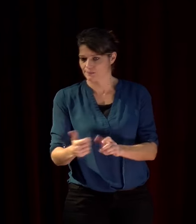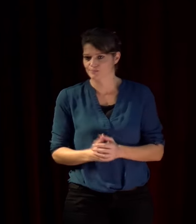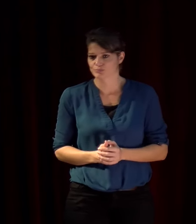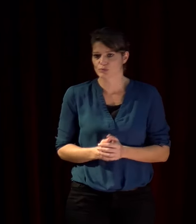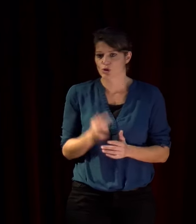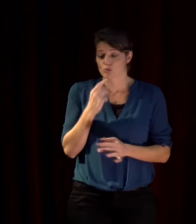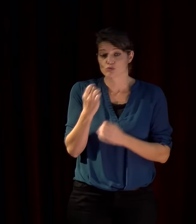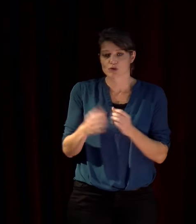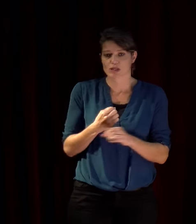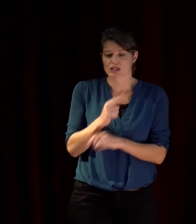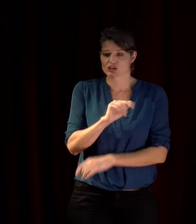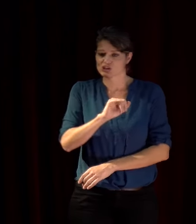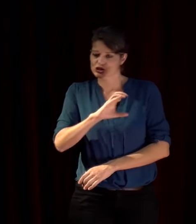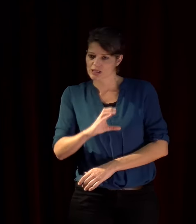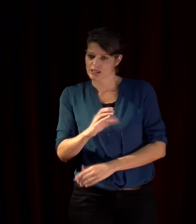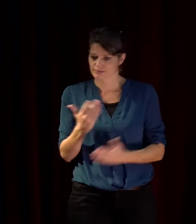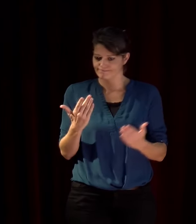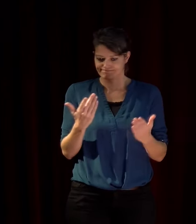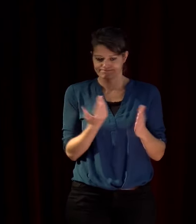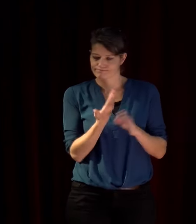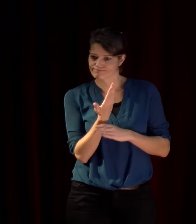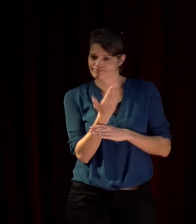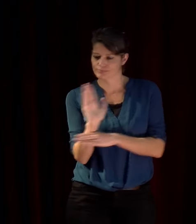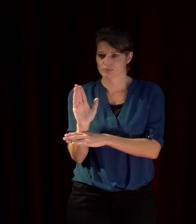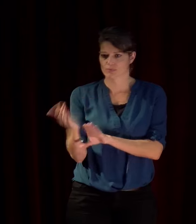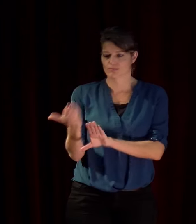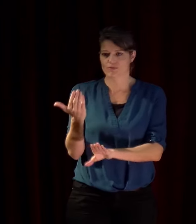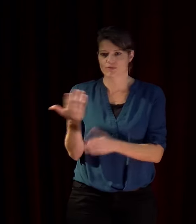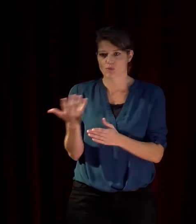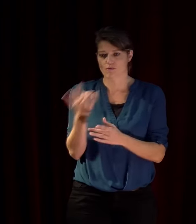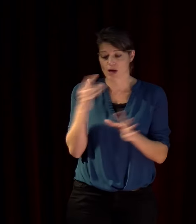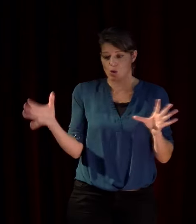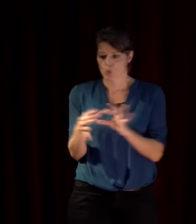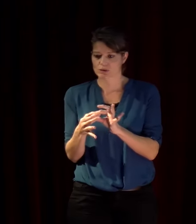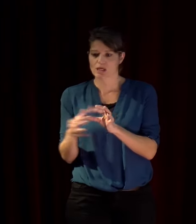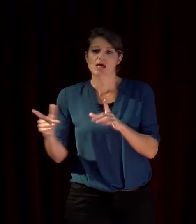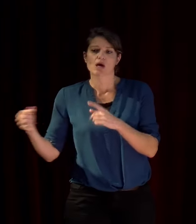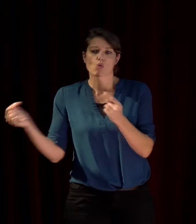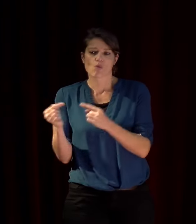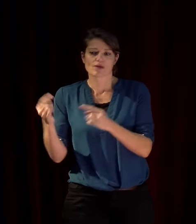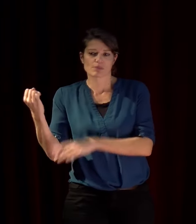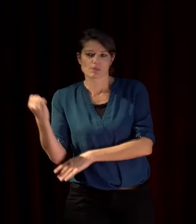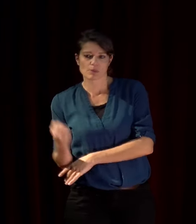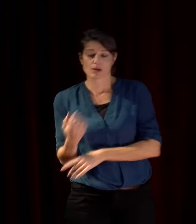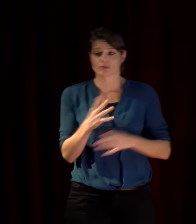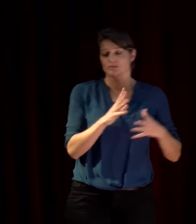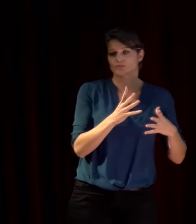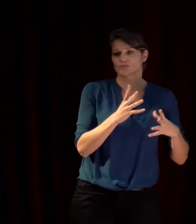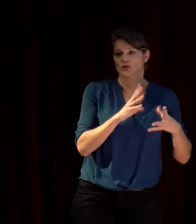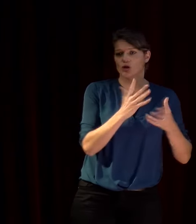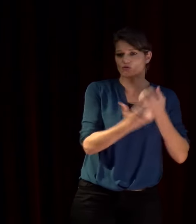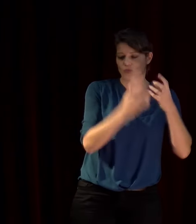évidence la corrélation entre dérèglement climatique et l'aggravation des conflits en Méditerranée